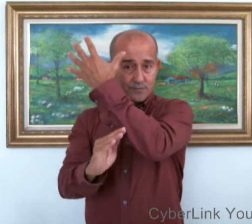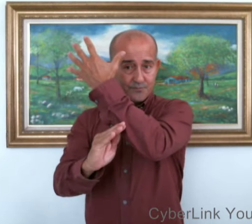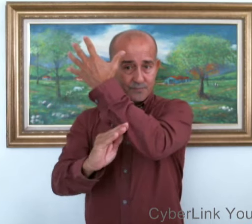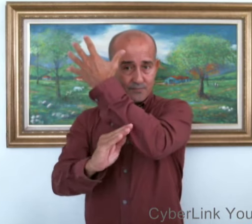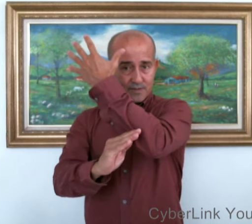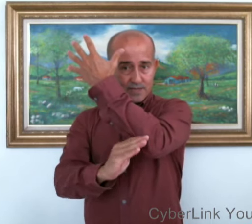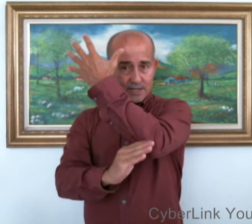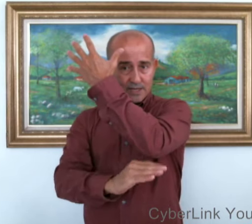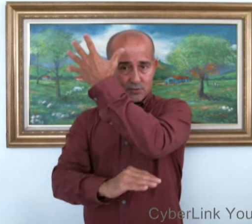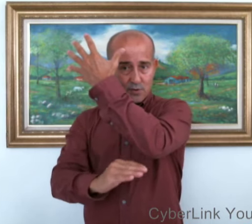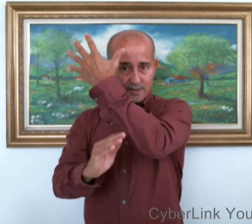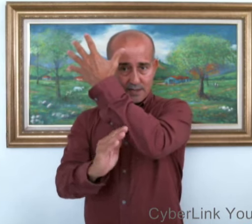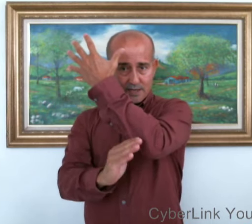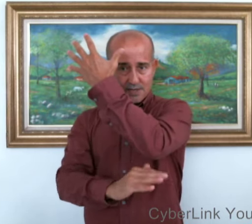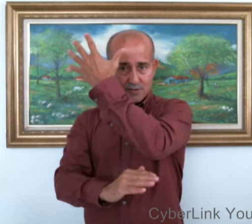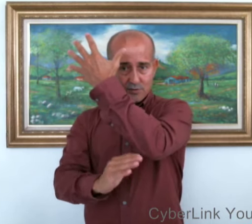Y las hojas cayendo.